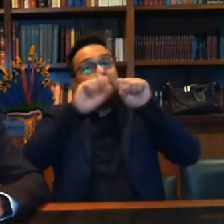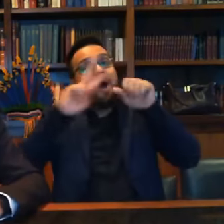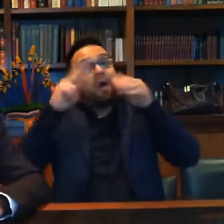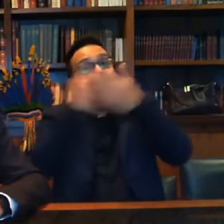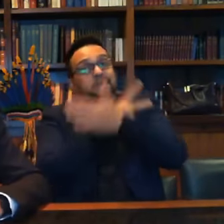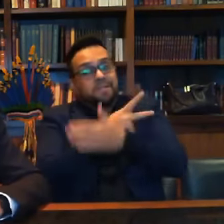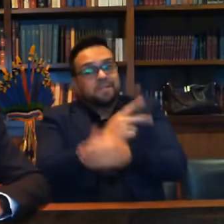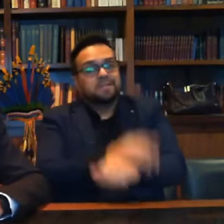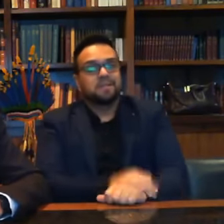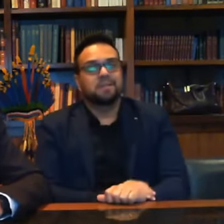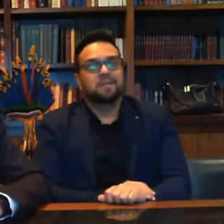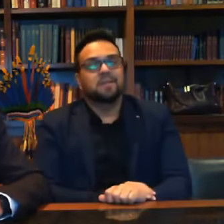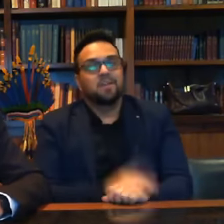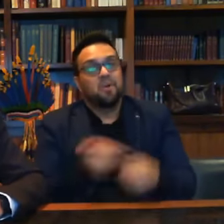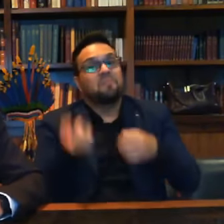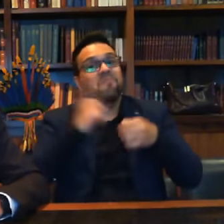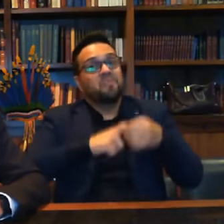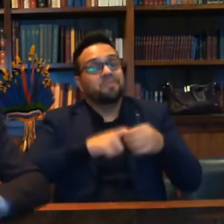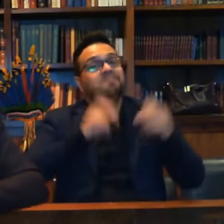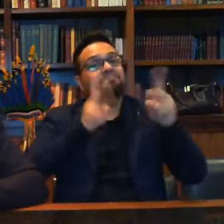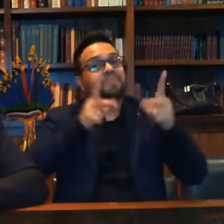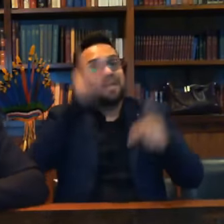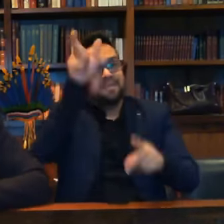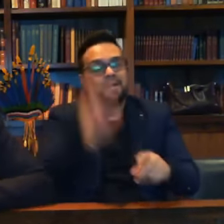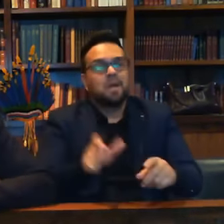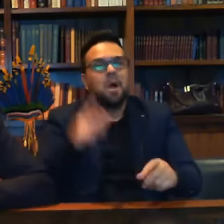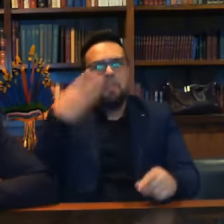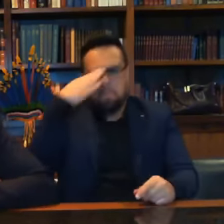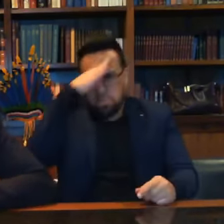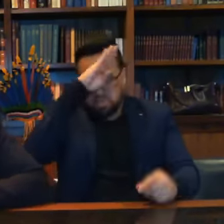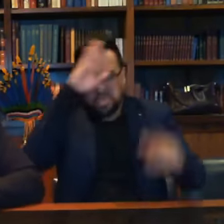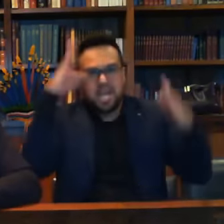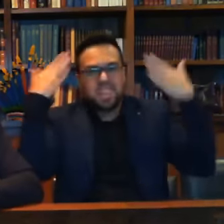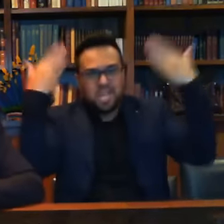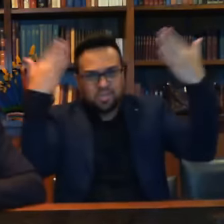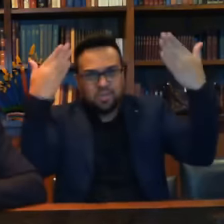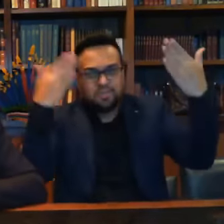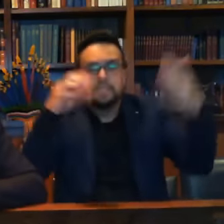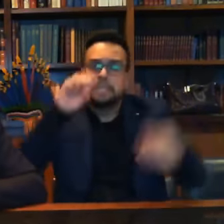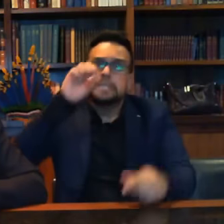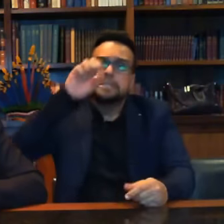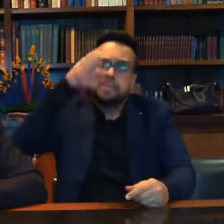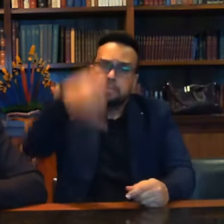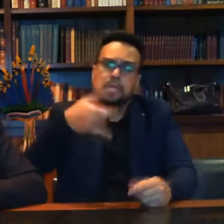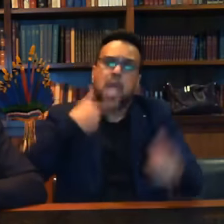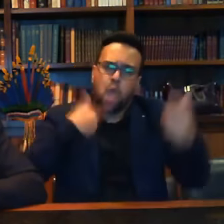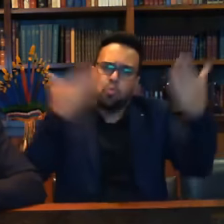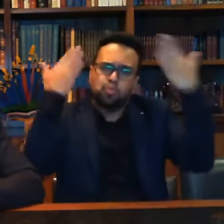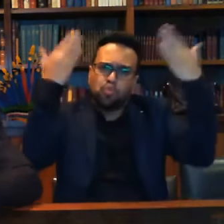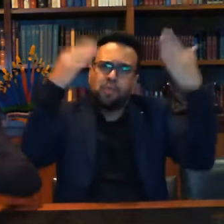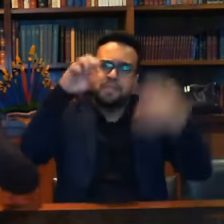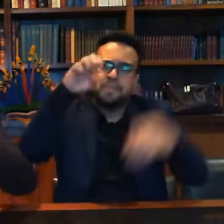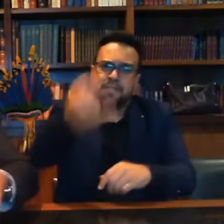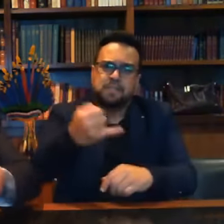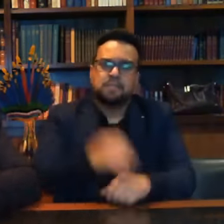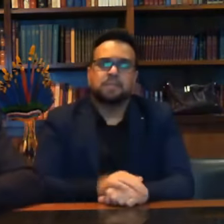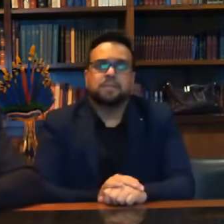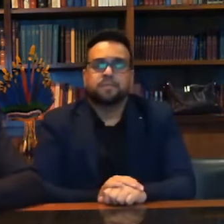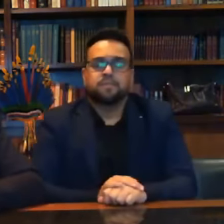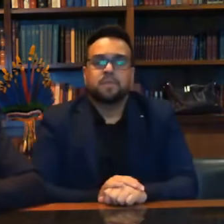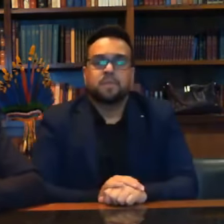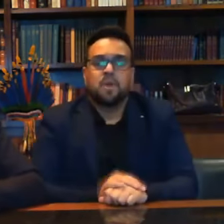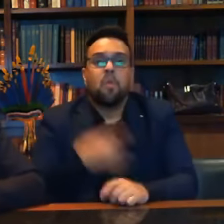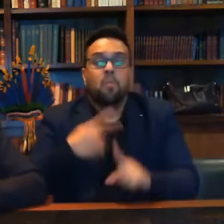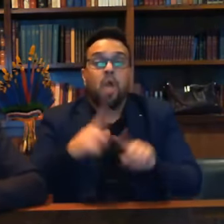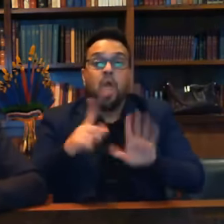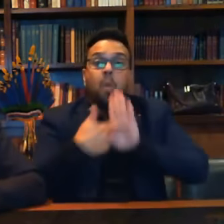tenham sucesso nas eleições. Ah, o Bolsonaro está desconfiando. Estou sim desconfiando. Afinal de contas, eu vou perder as provas na